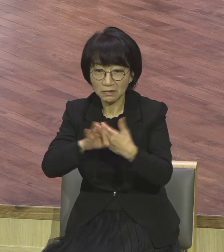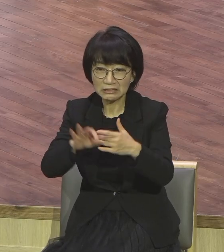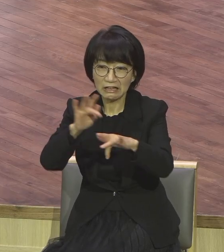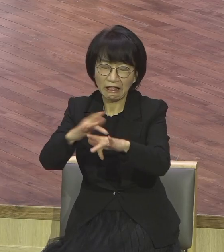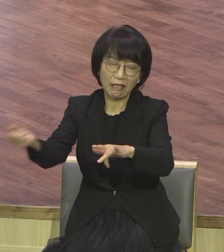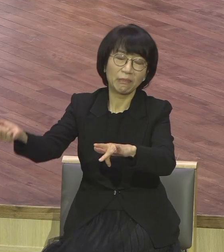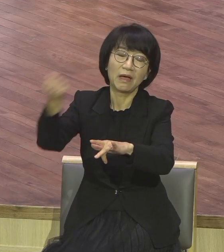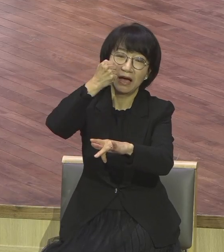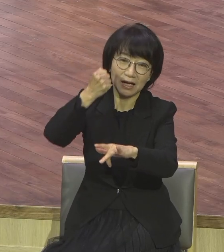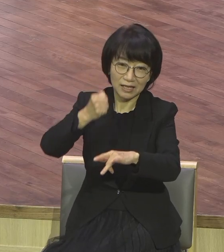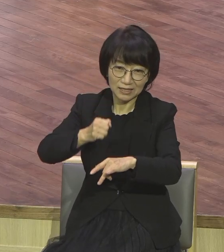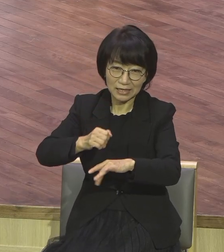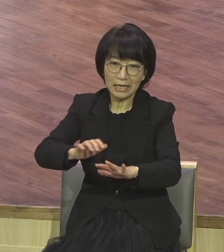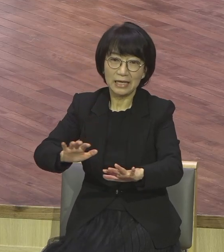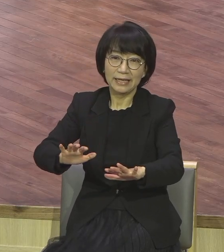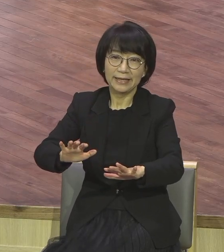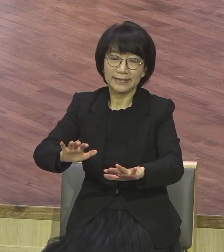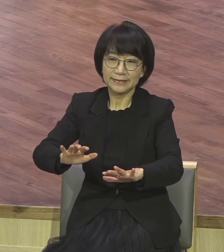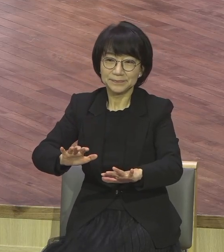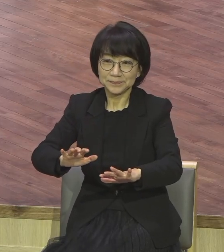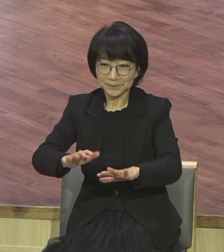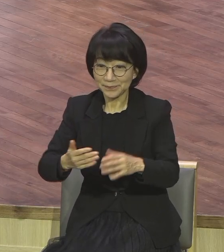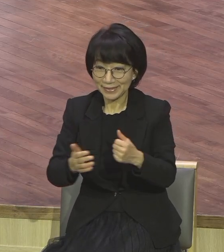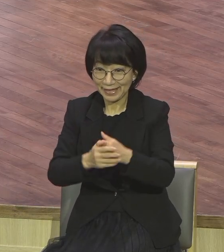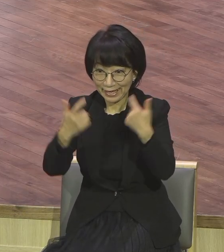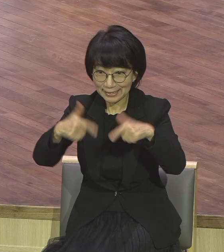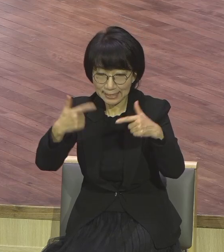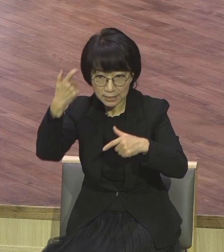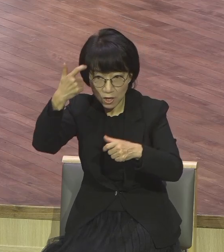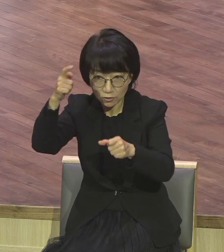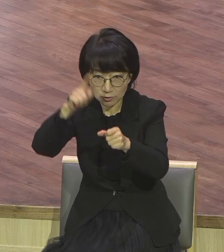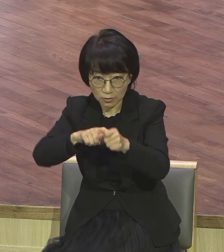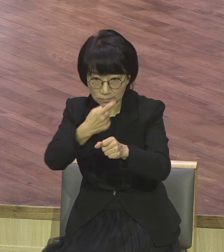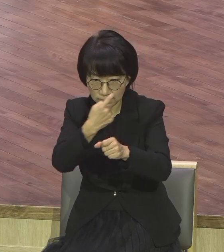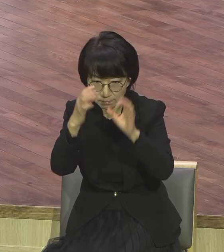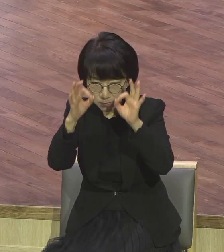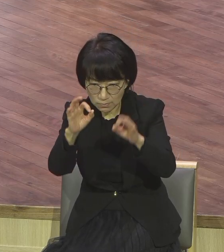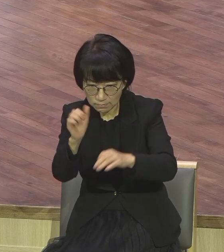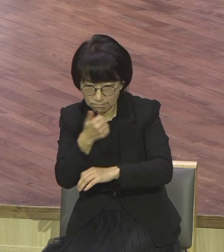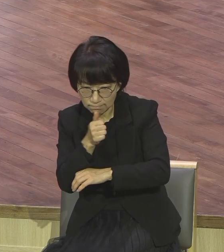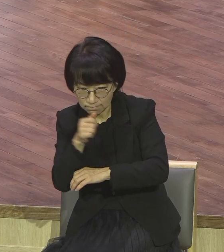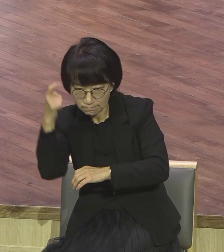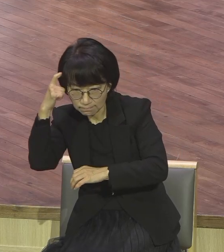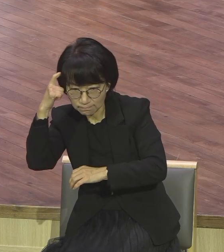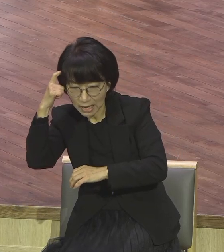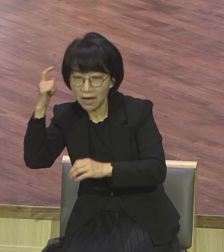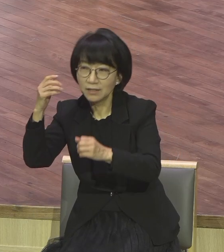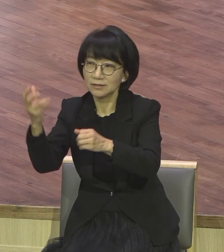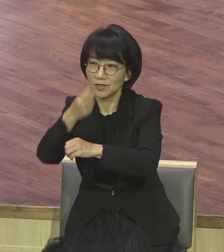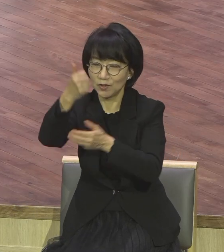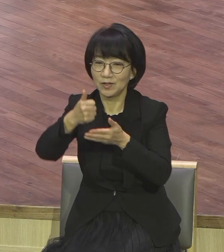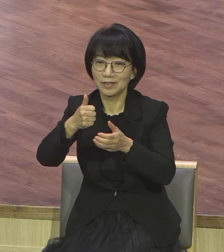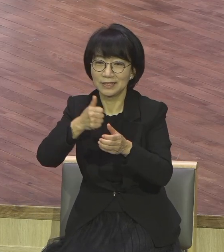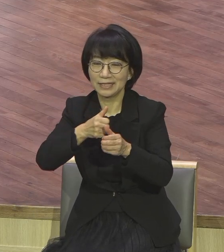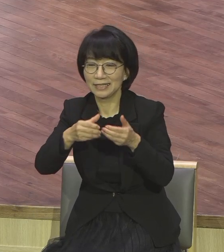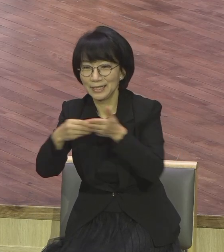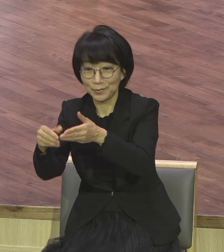후회하는 꼴 됩니다. 모든 걸 영적으로 해석해야 성령인도를 받습니다. 이것을 말씀 가지고